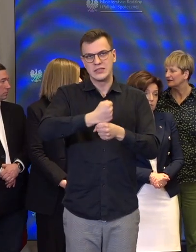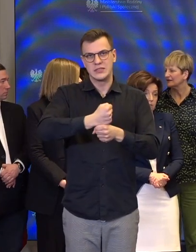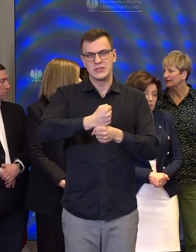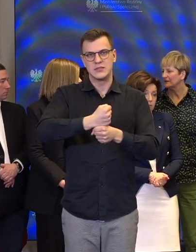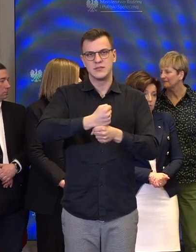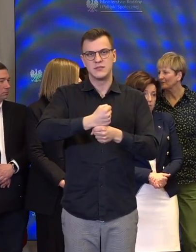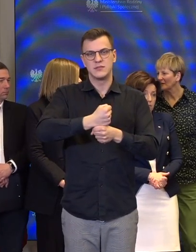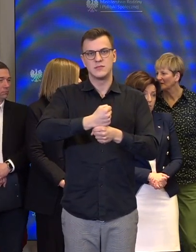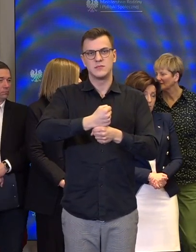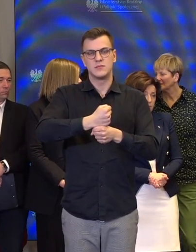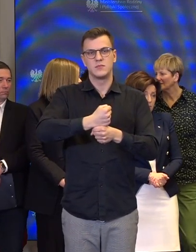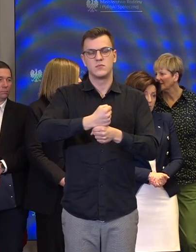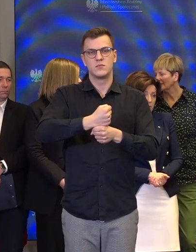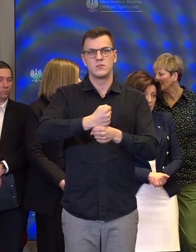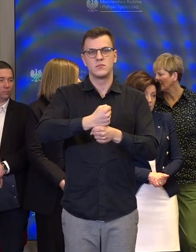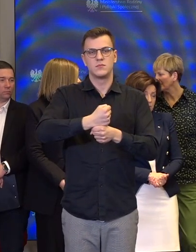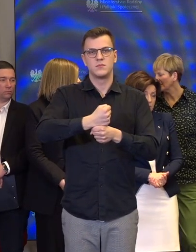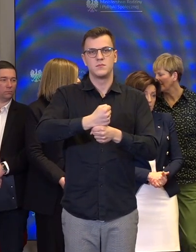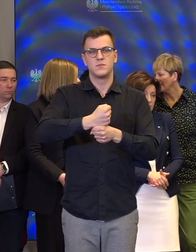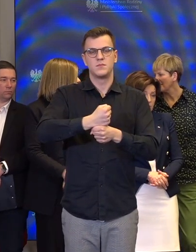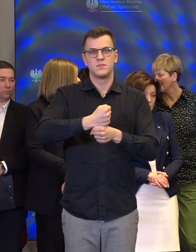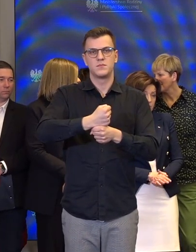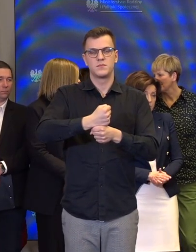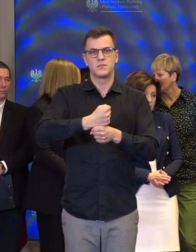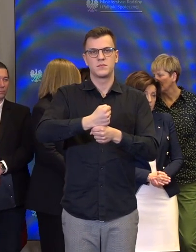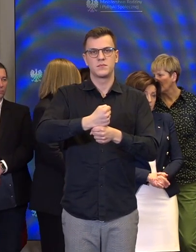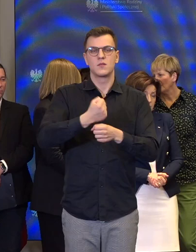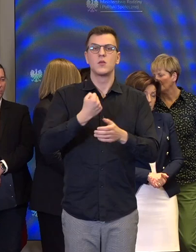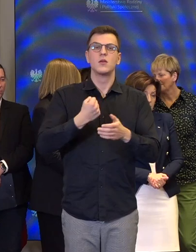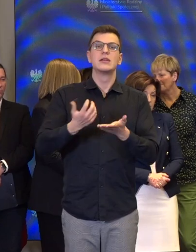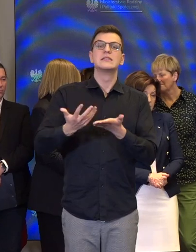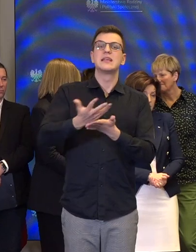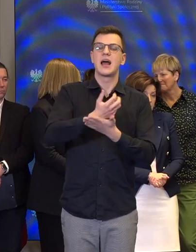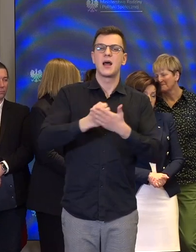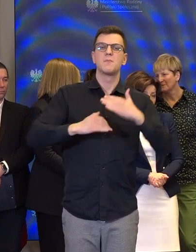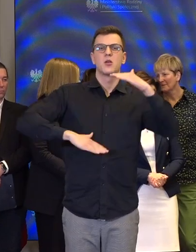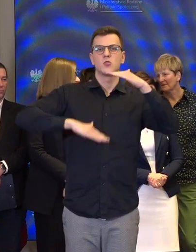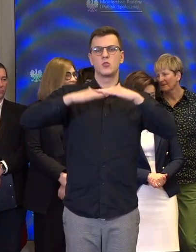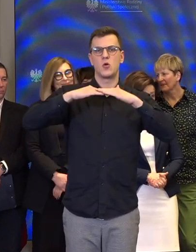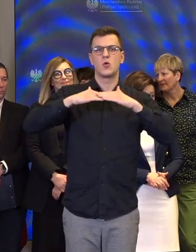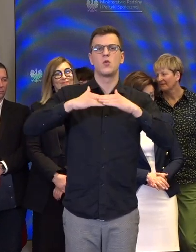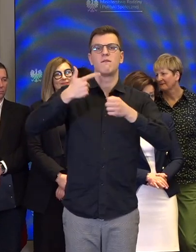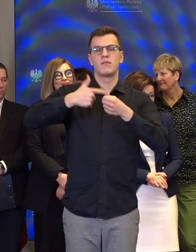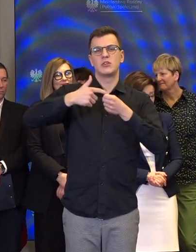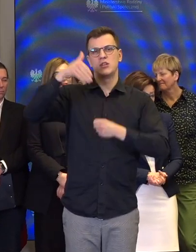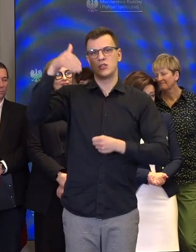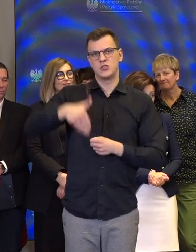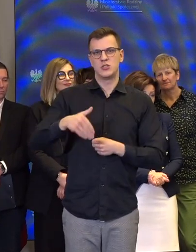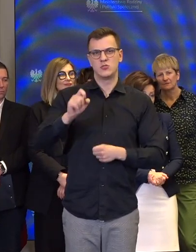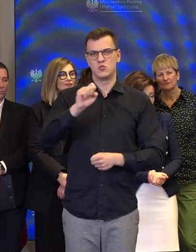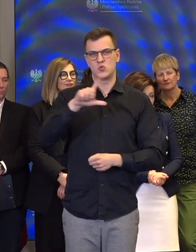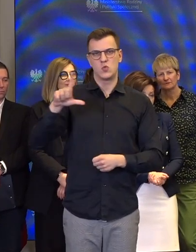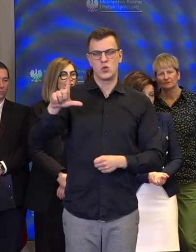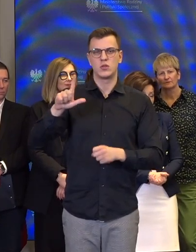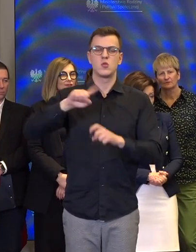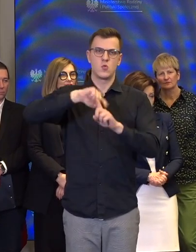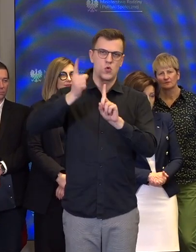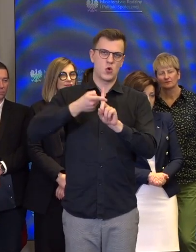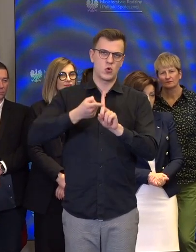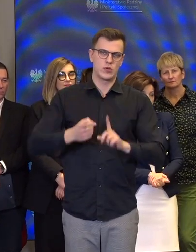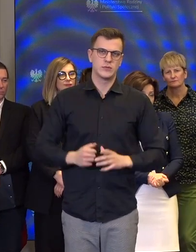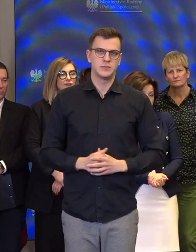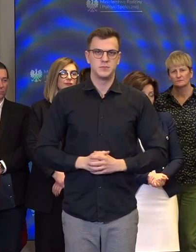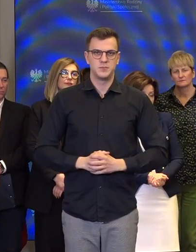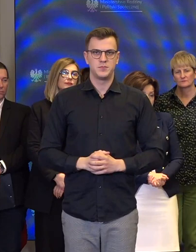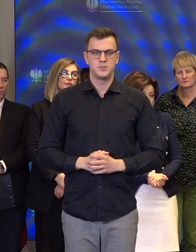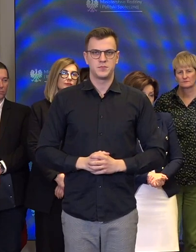i zarobkowania do poziomu mniej więcej 20 tysięcy złotych rocznie.